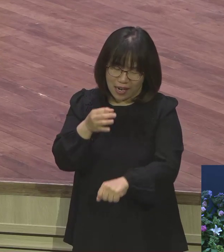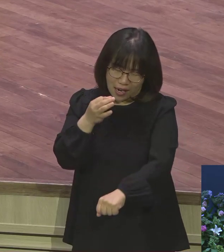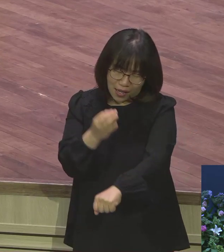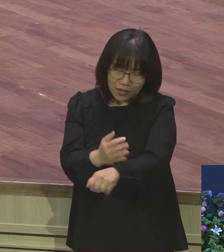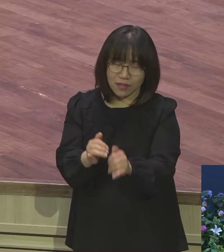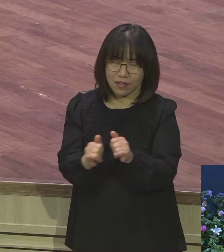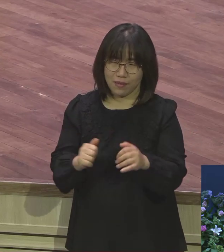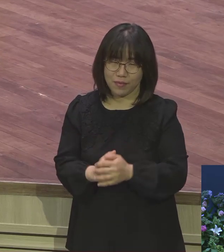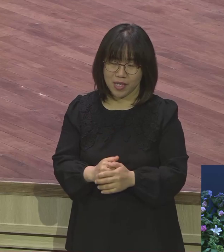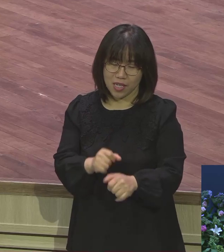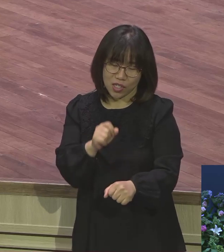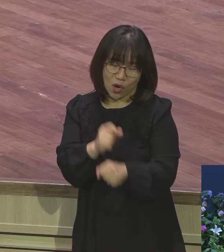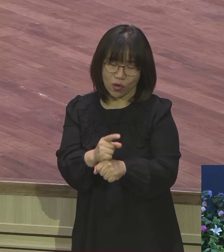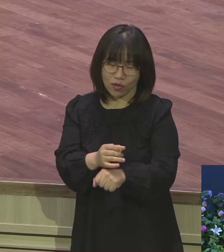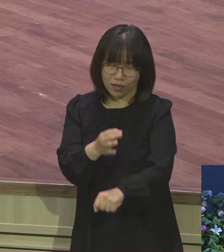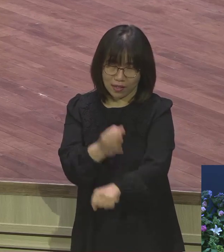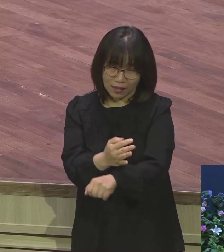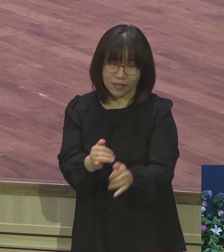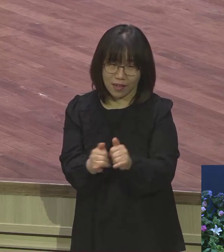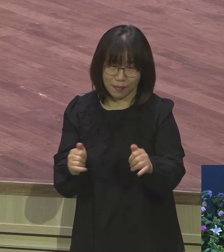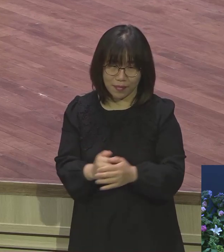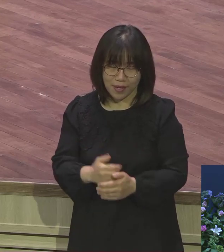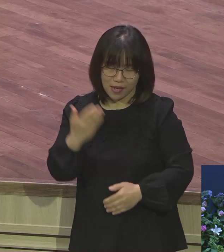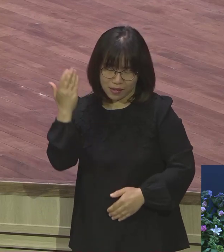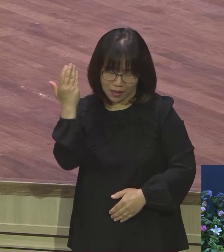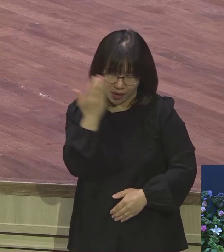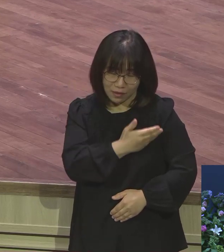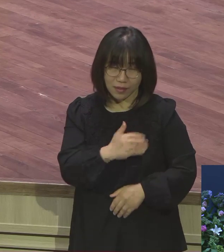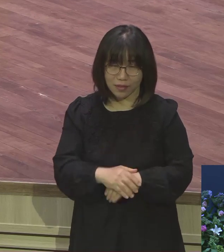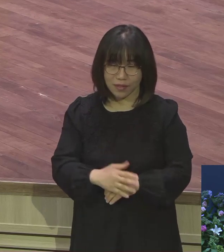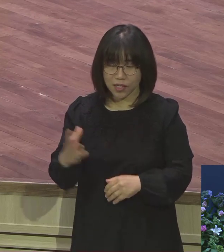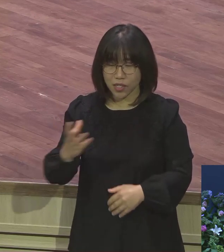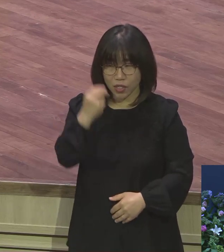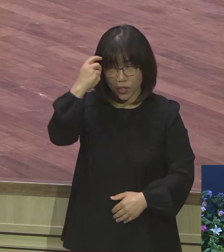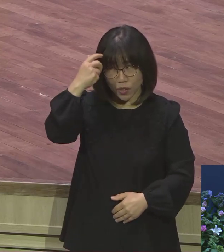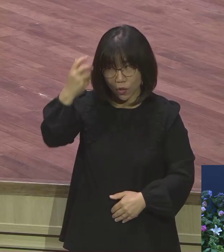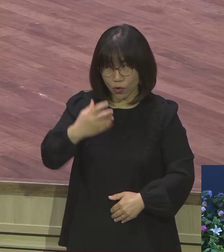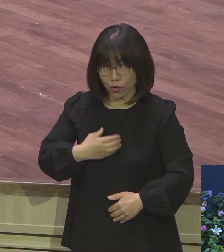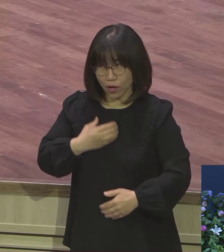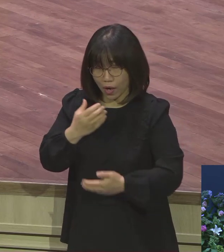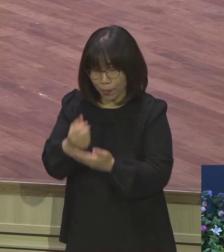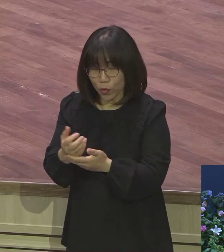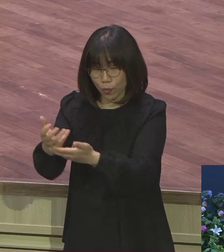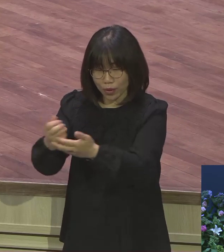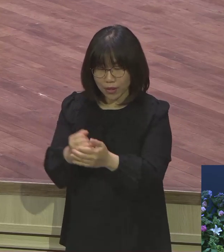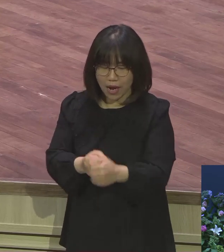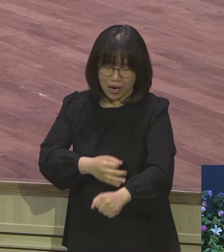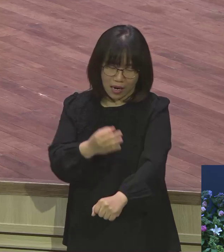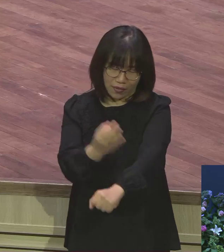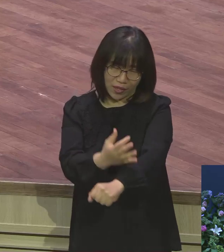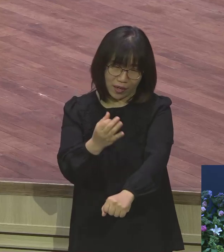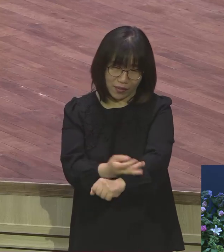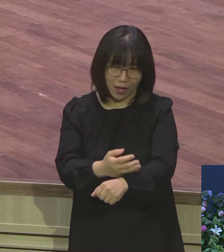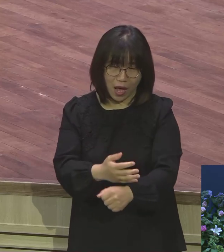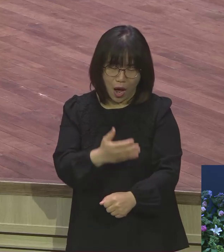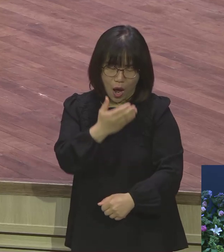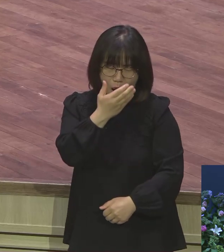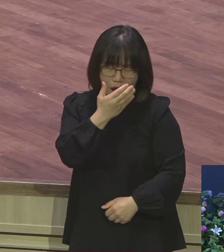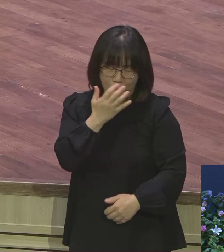자체가 심플해요. 그래서 성령의 사람들은 특징이 있어요. 아주 심플합니다. 복잡하지 않아요. 복잡하면 막이 심플하면